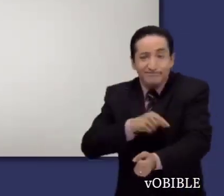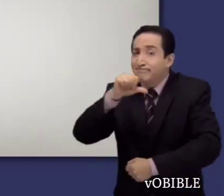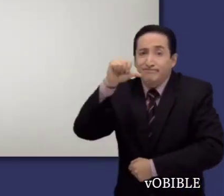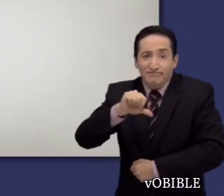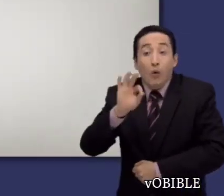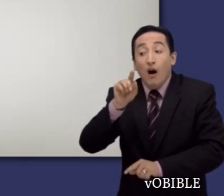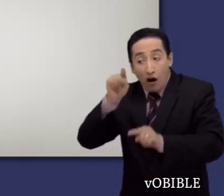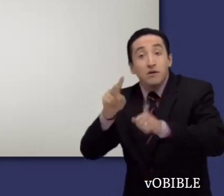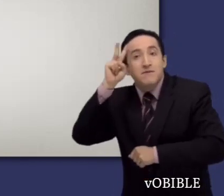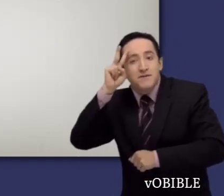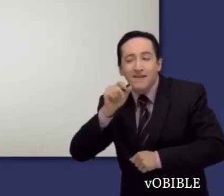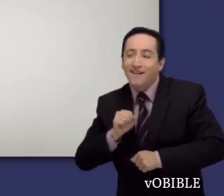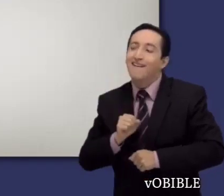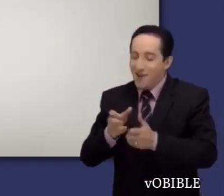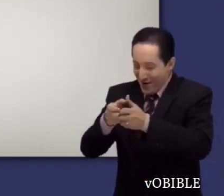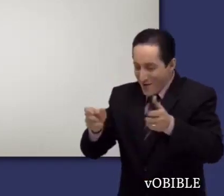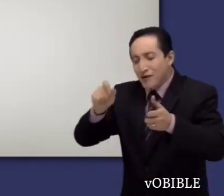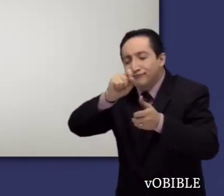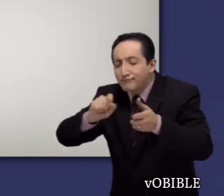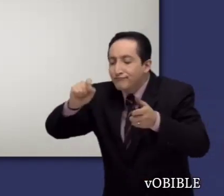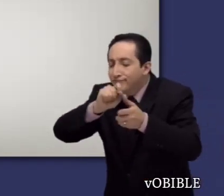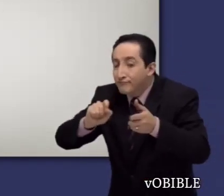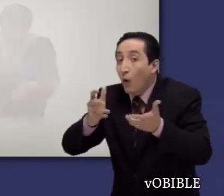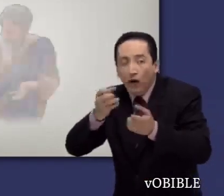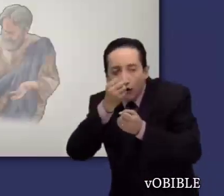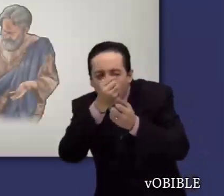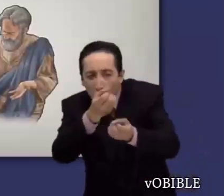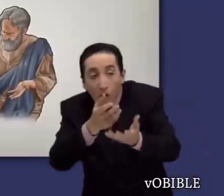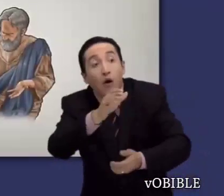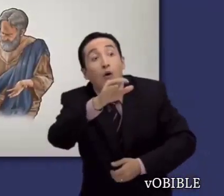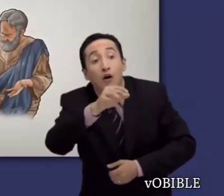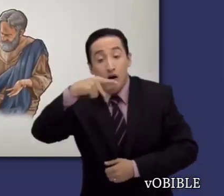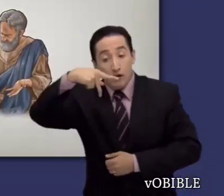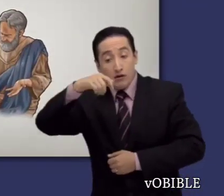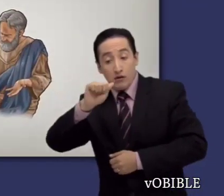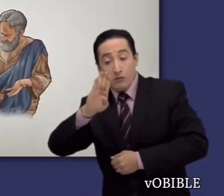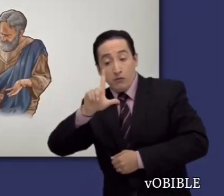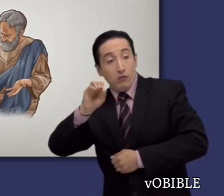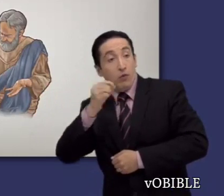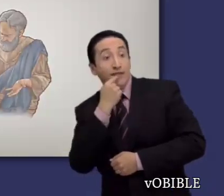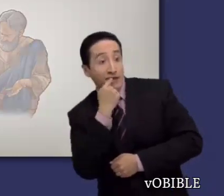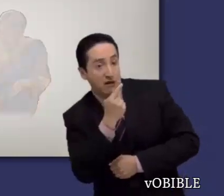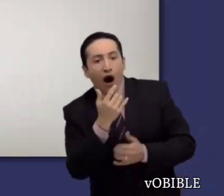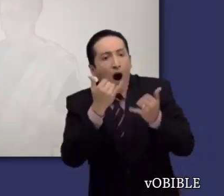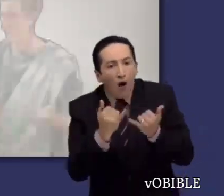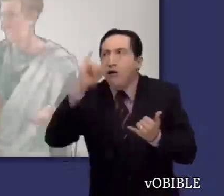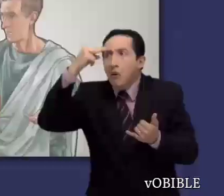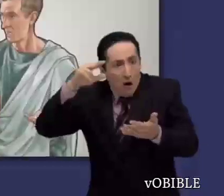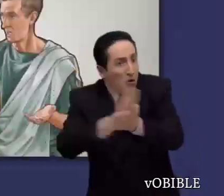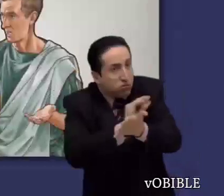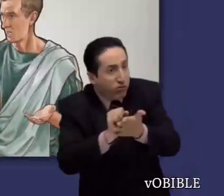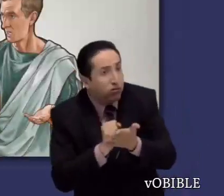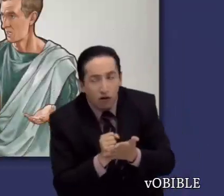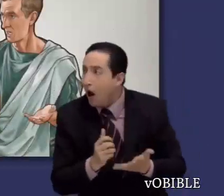También es probable que la congregación recibiera cartas o mensajes que parecían ser de Pablo o de otros hermanos con responsabilidad,